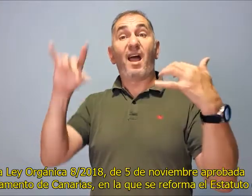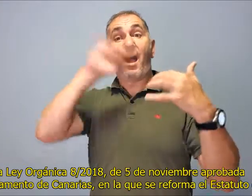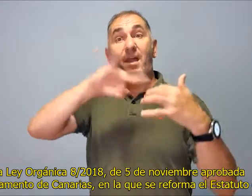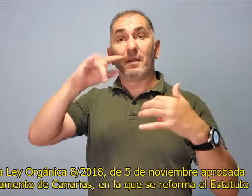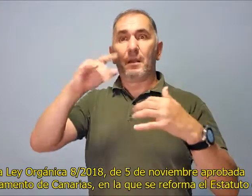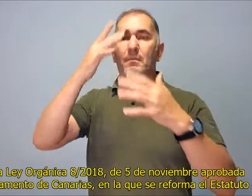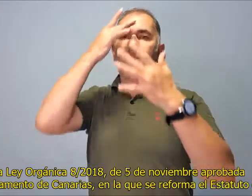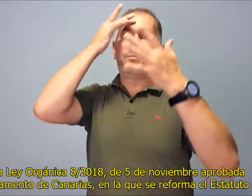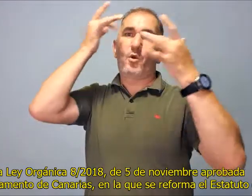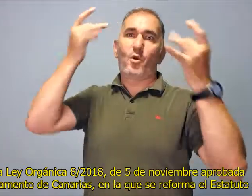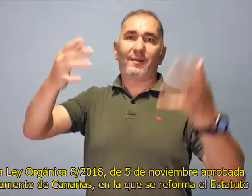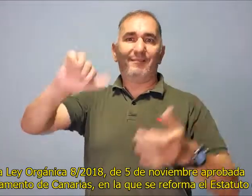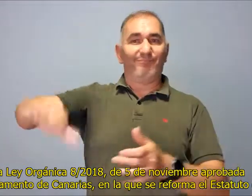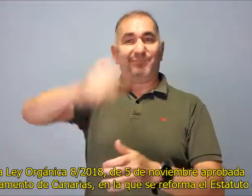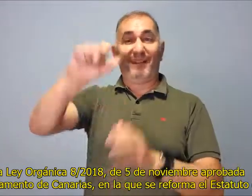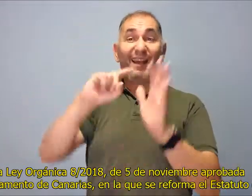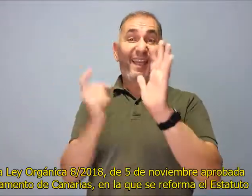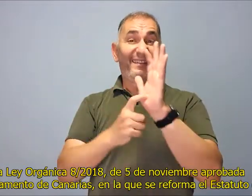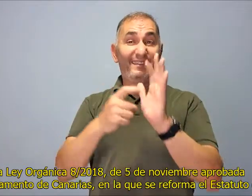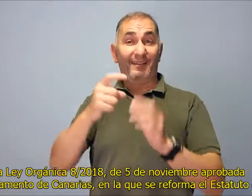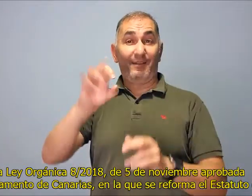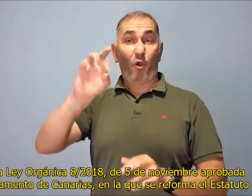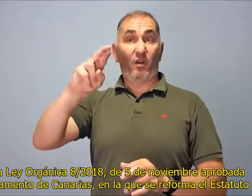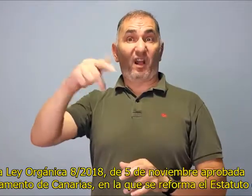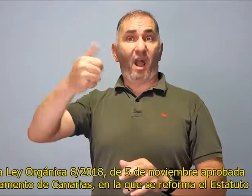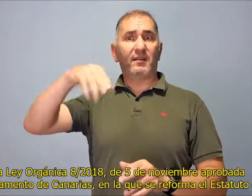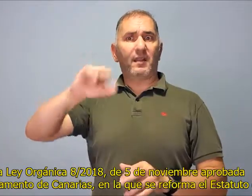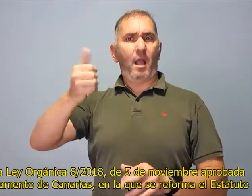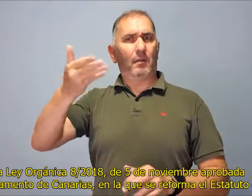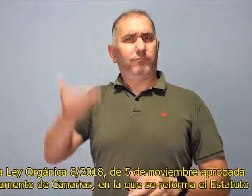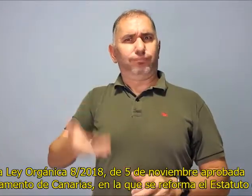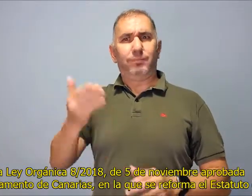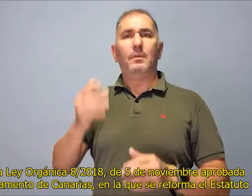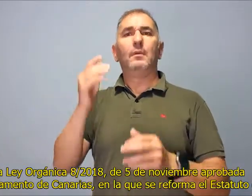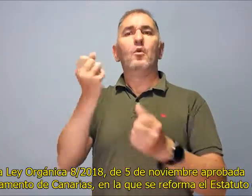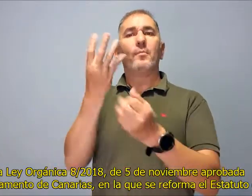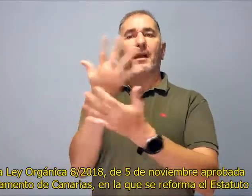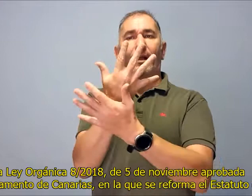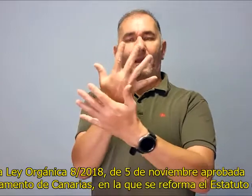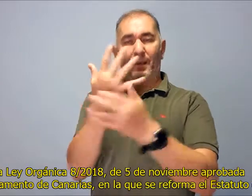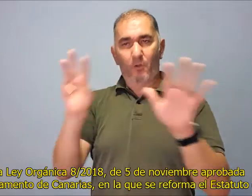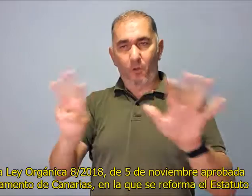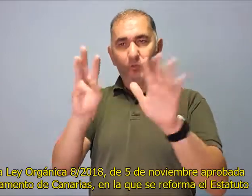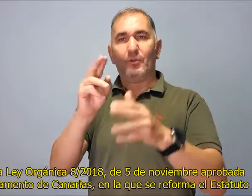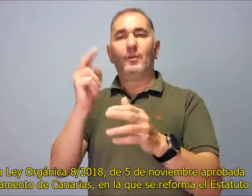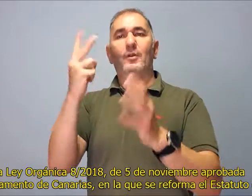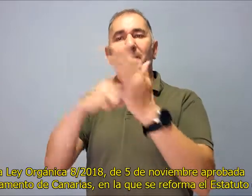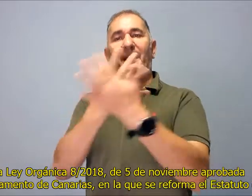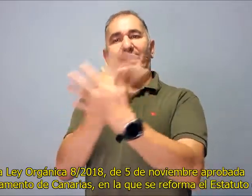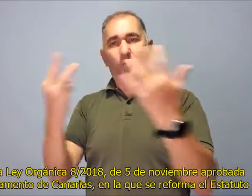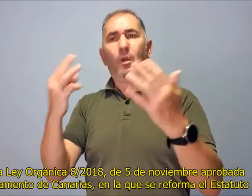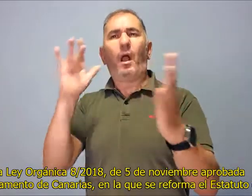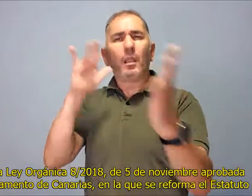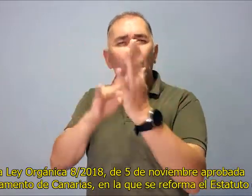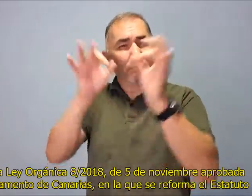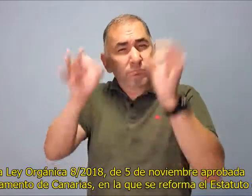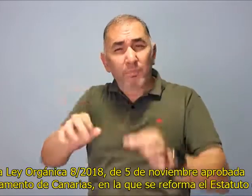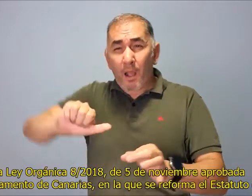Con la Ley Orgánica 8-2018 de 5 de noviembre aprobada en el Parlamento de Canarias